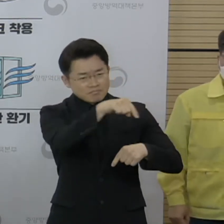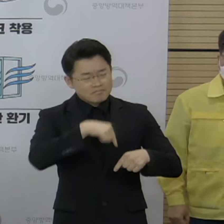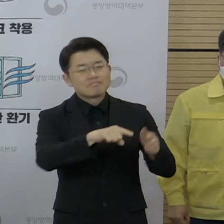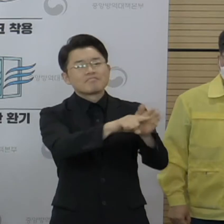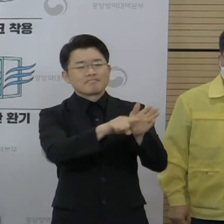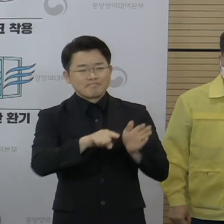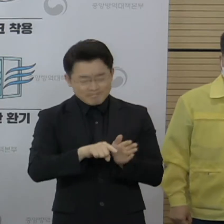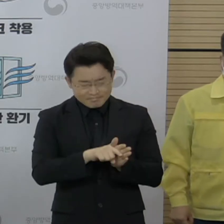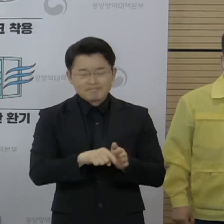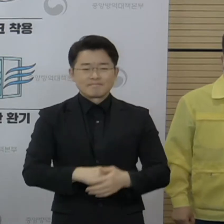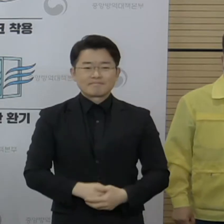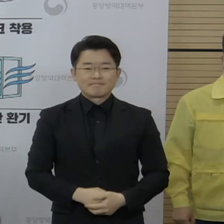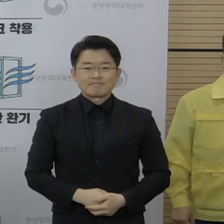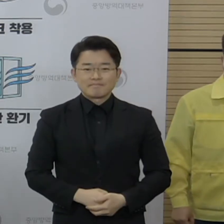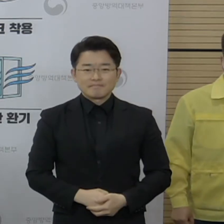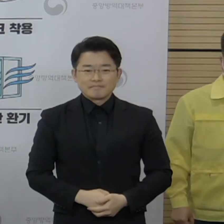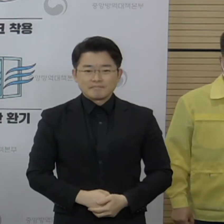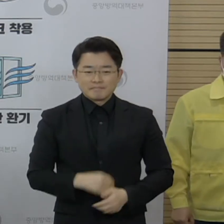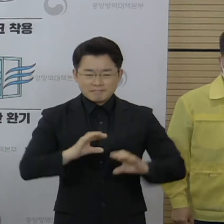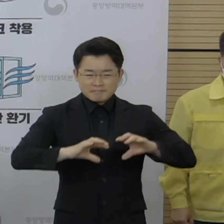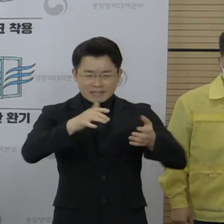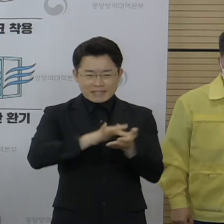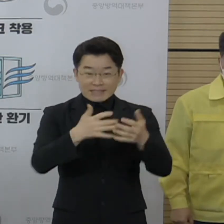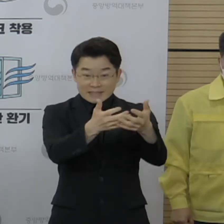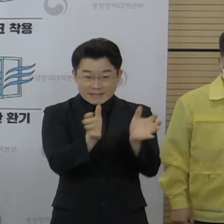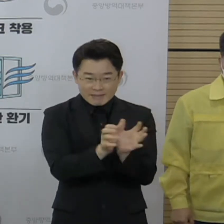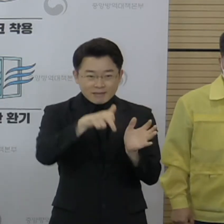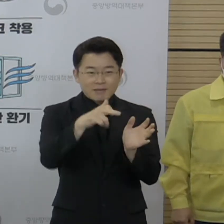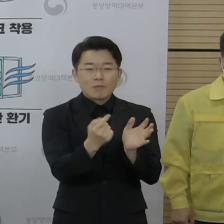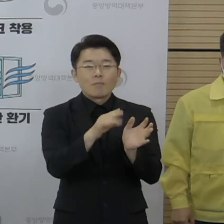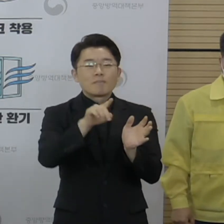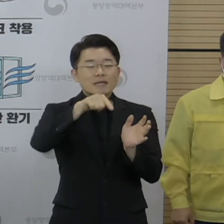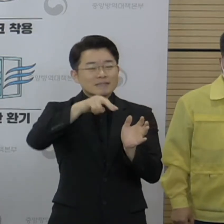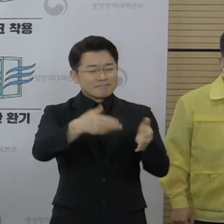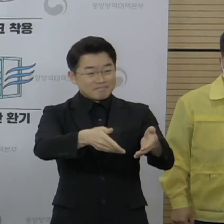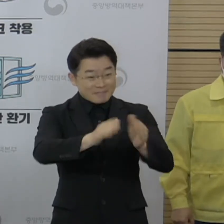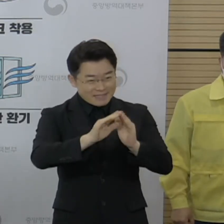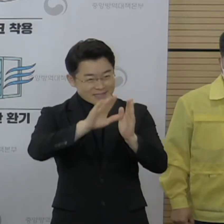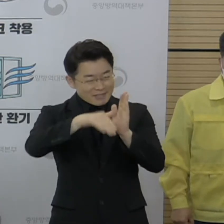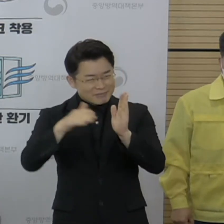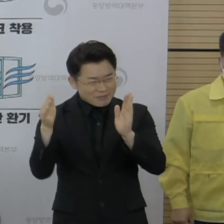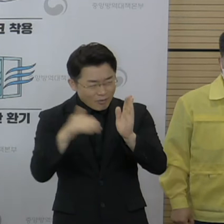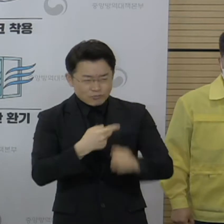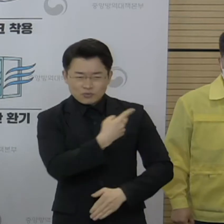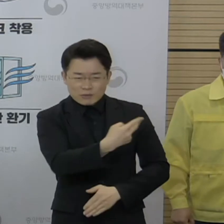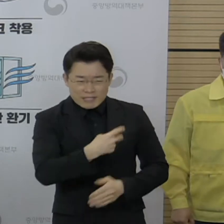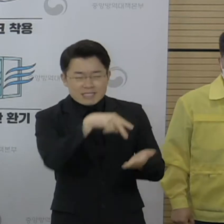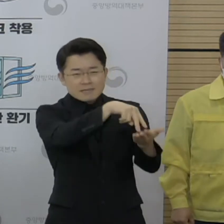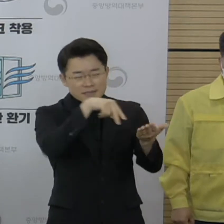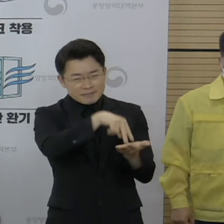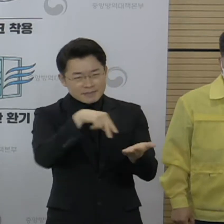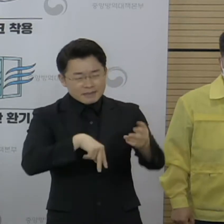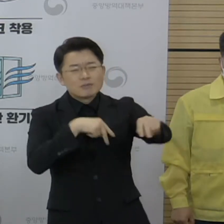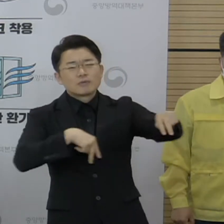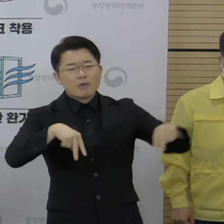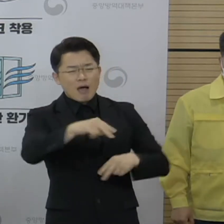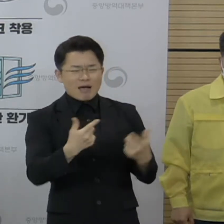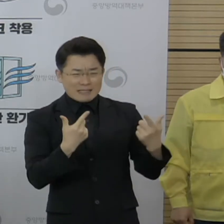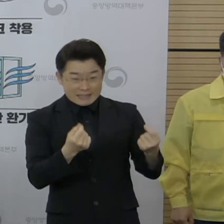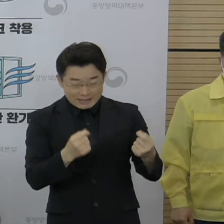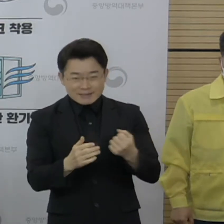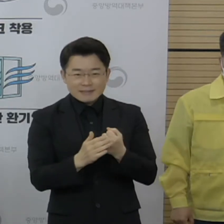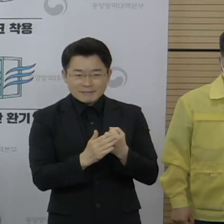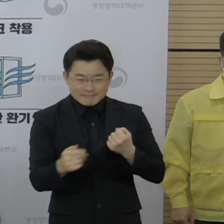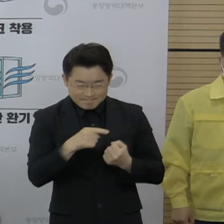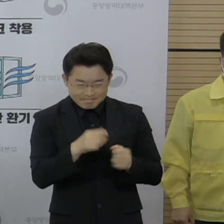간의 신뢰를 바탕으로 코박스 출범 논의시부터 유사 입장국으로서 수시로 비공식